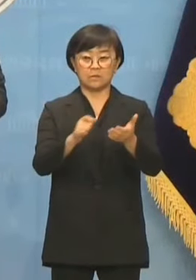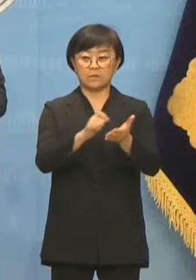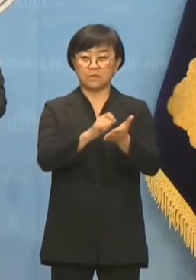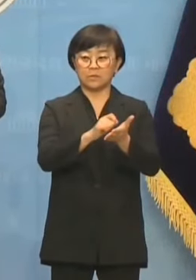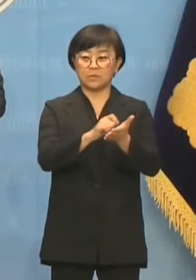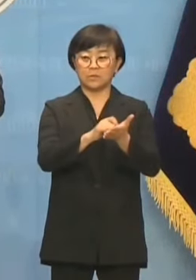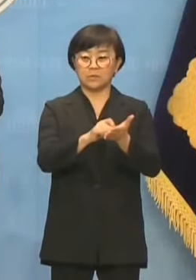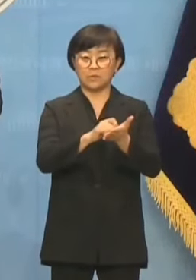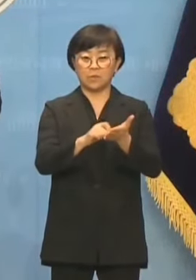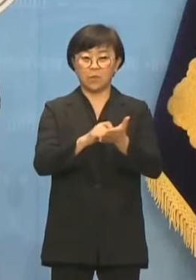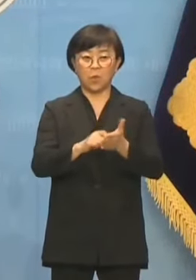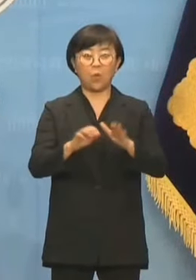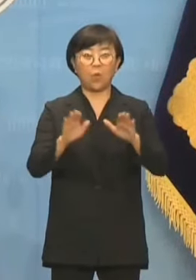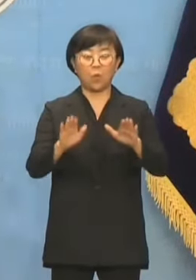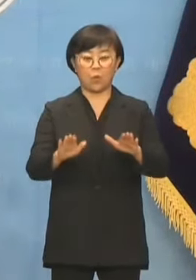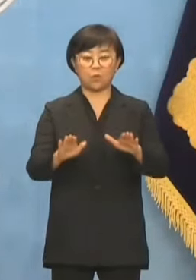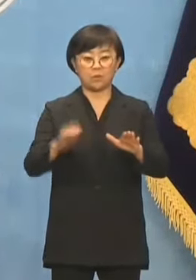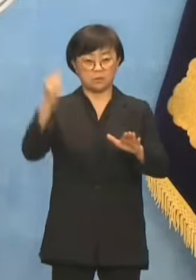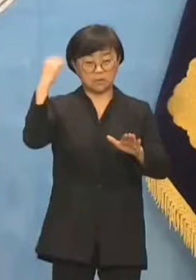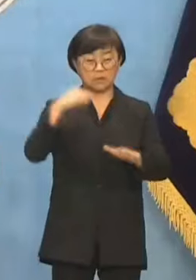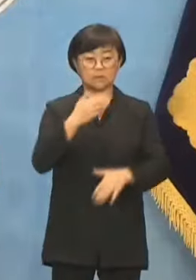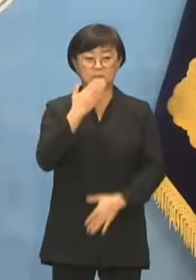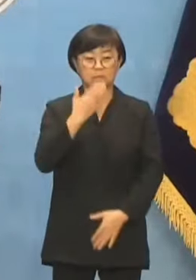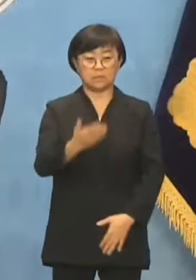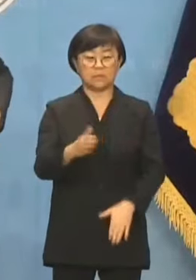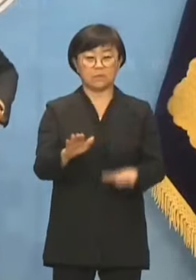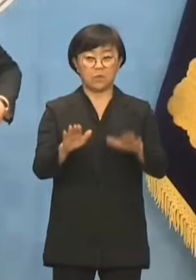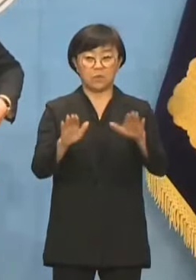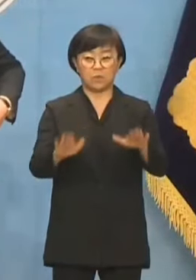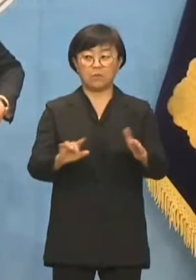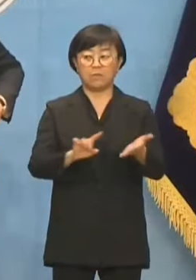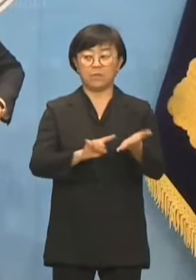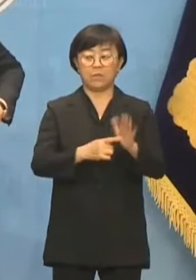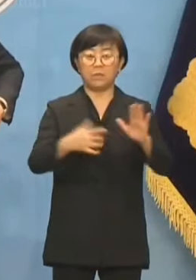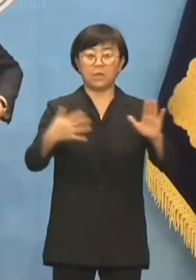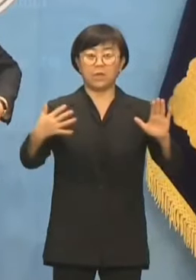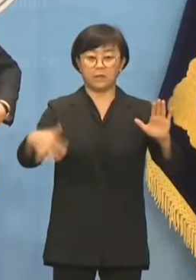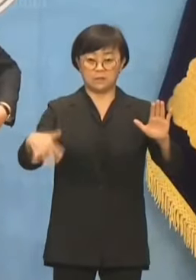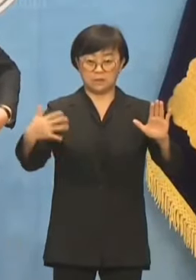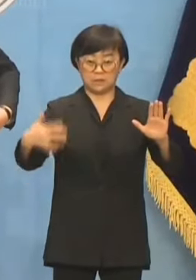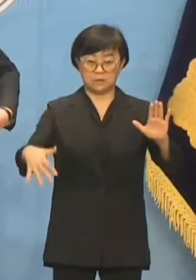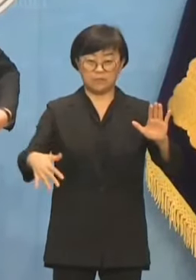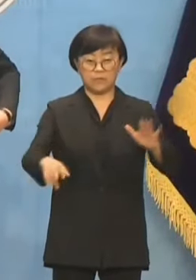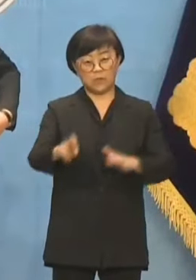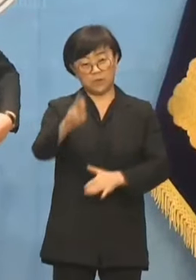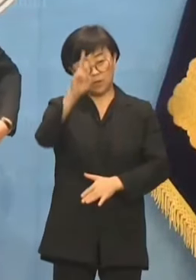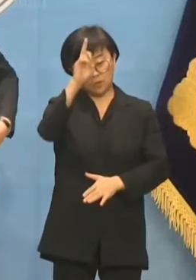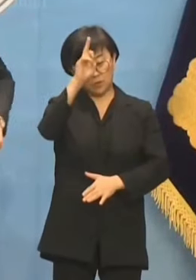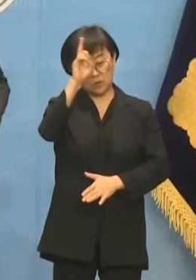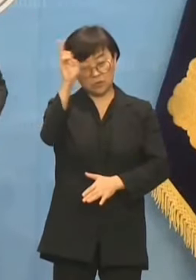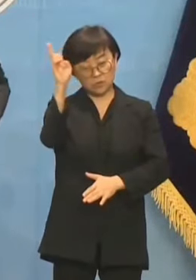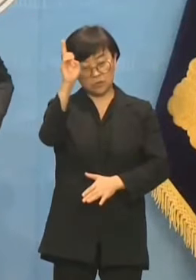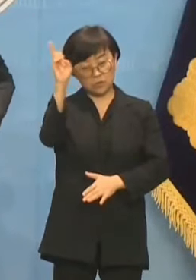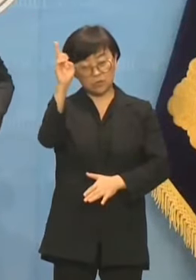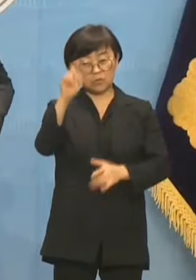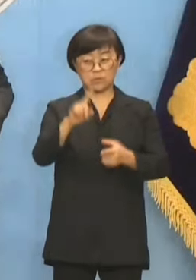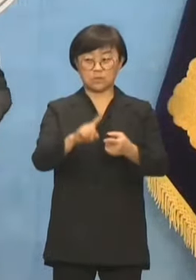오늘 피부로 느꼈습니다. 왜냐하면 우리가 아직 발표도 안 했는데 벌써 12시 좀 넘어서